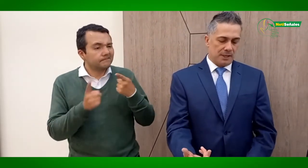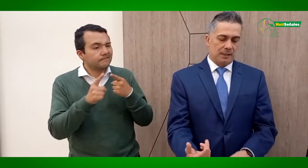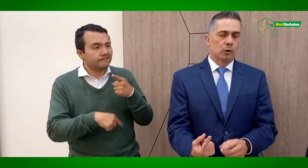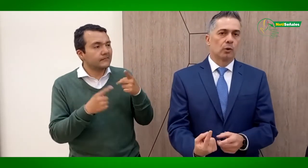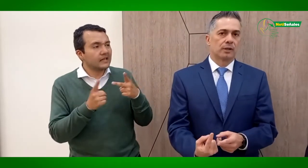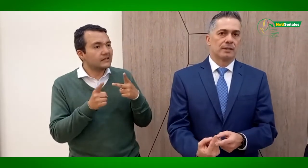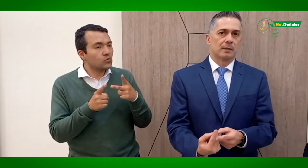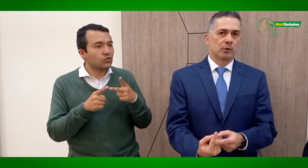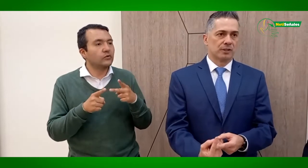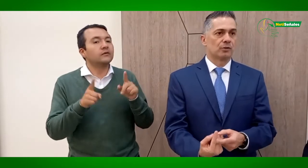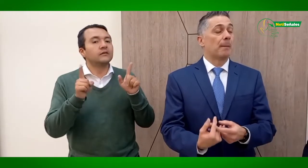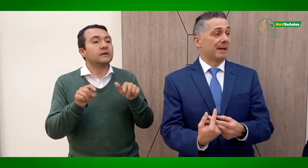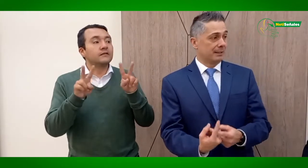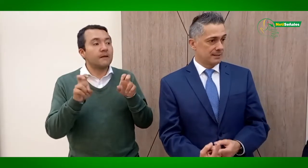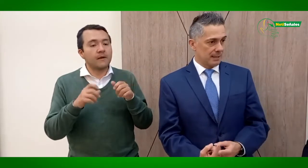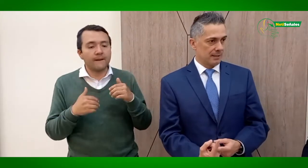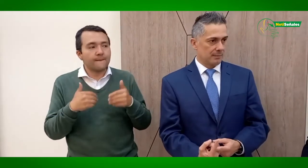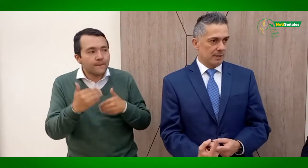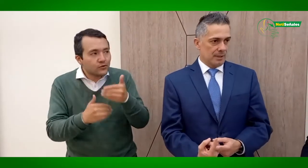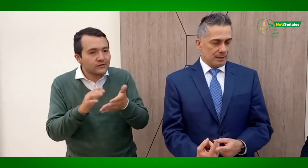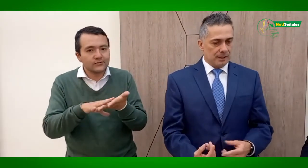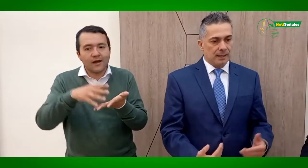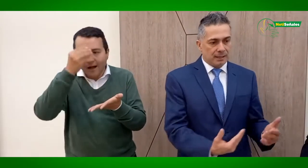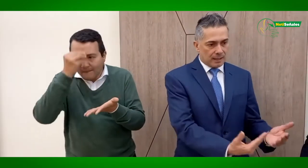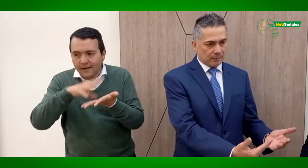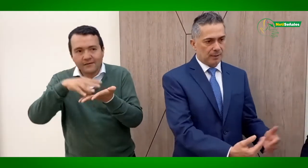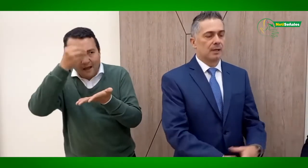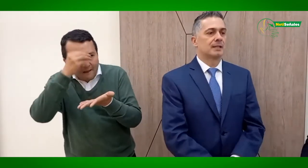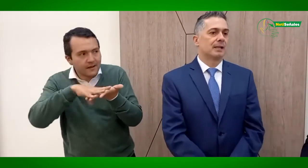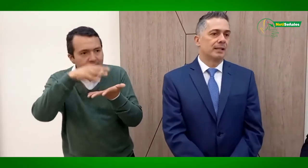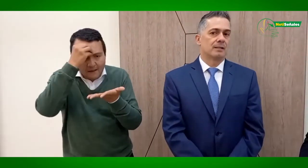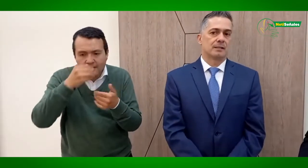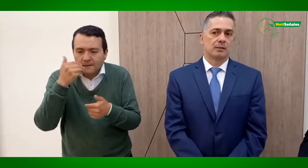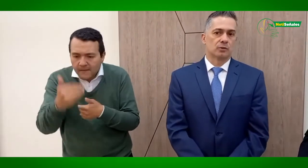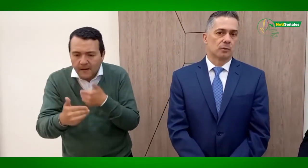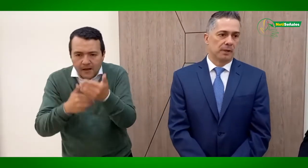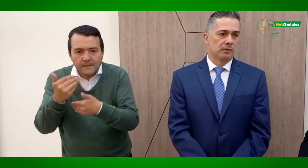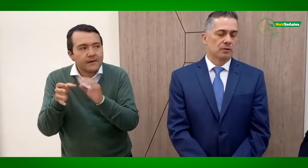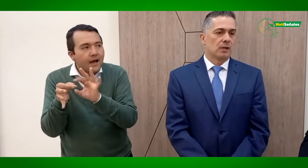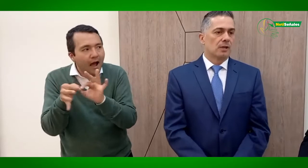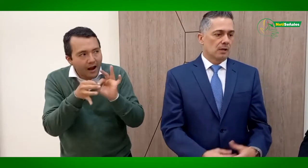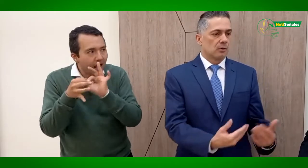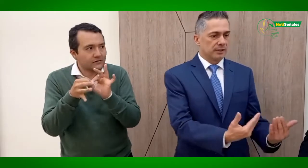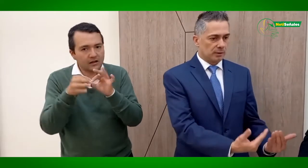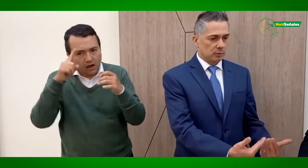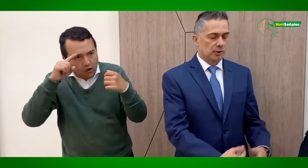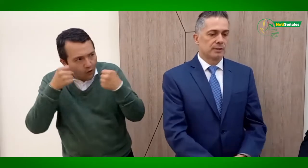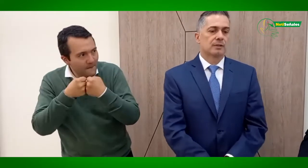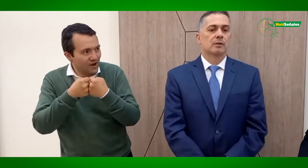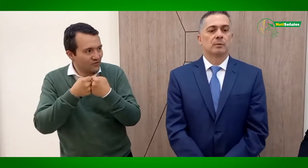a todo lo que es el proceso de aprendizaje, de generar las alianzas y los convenios con instituciones como